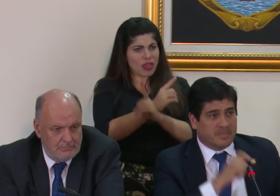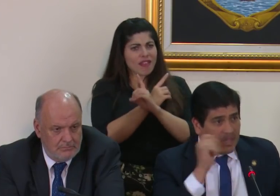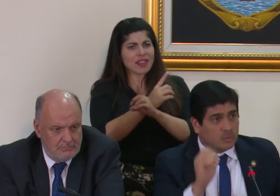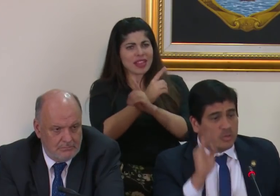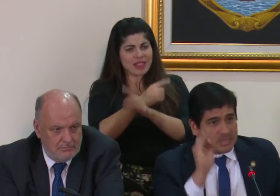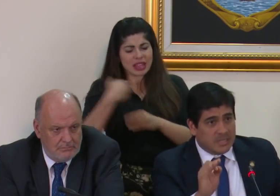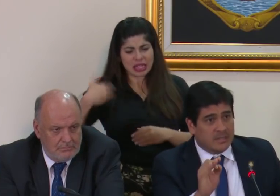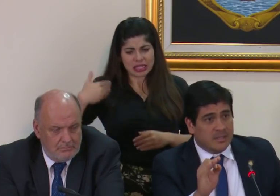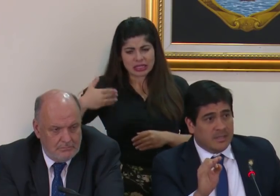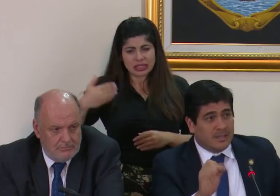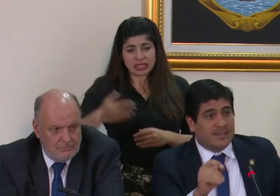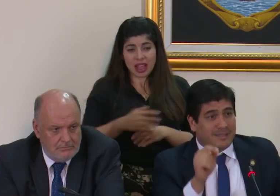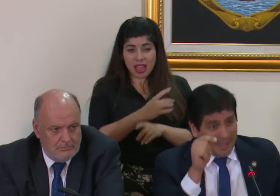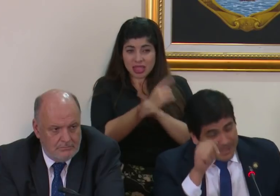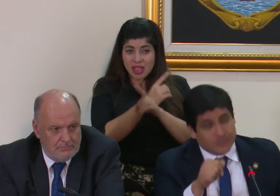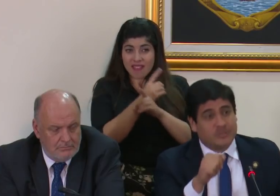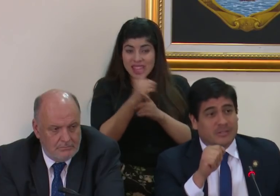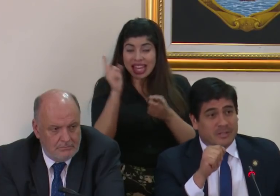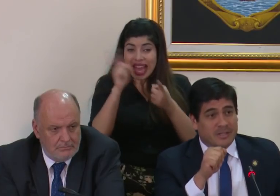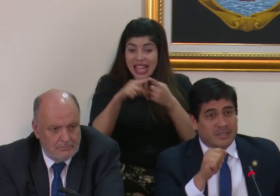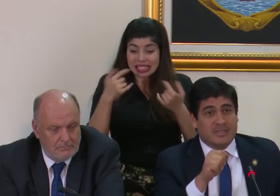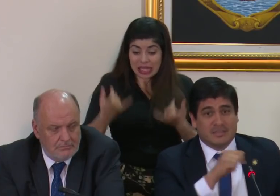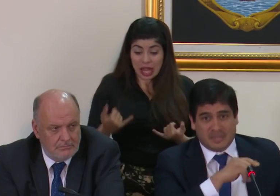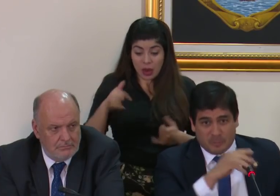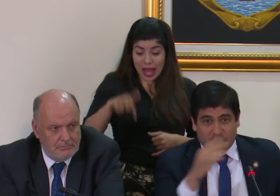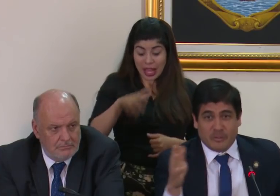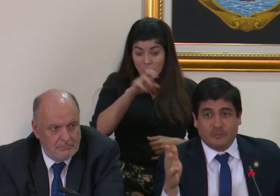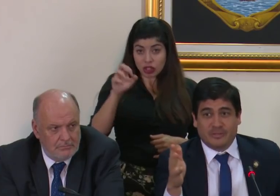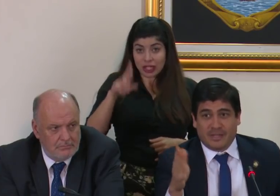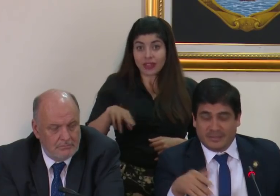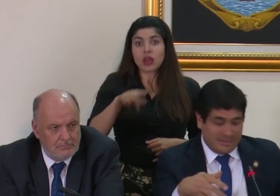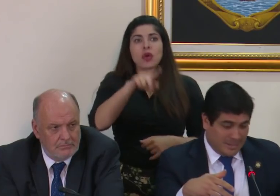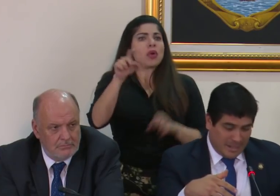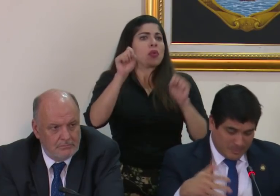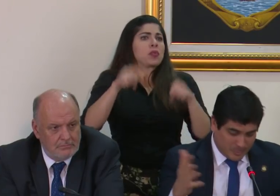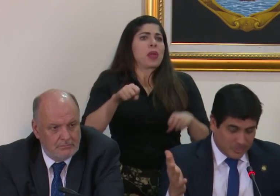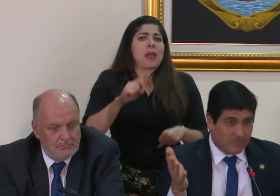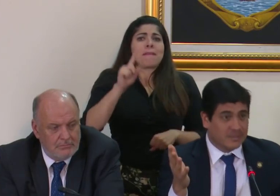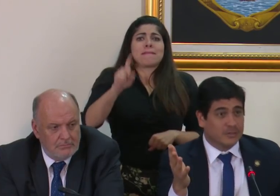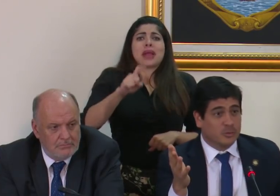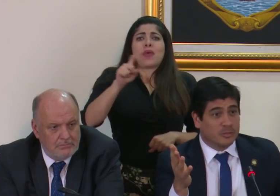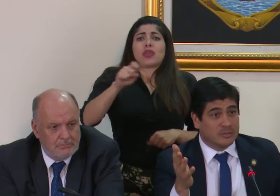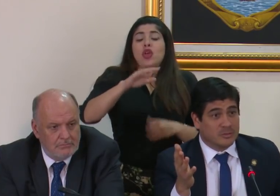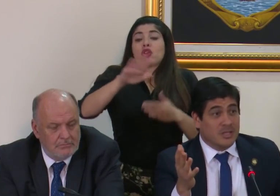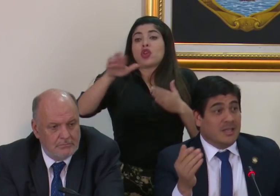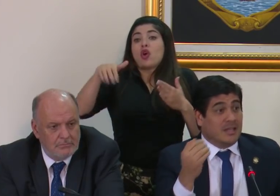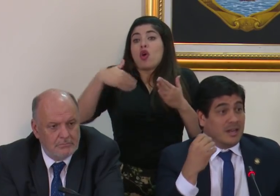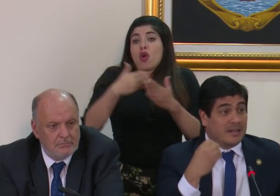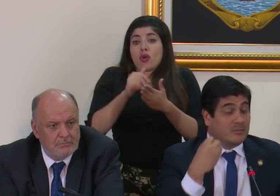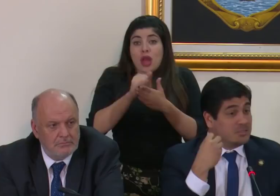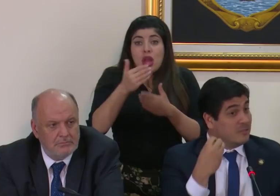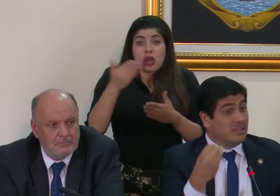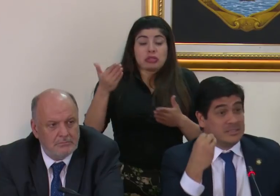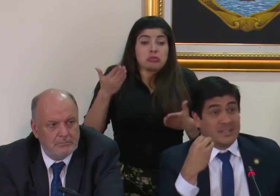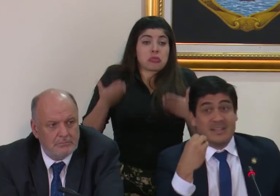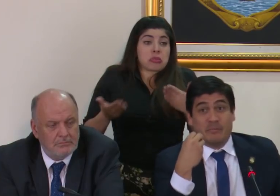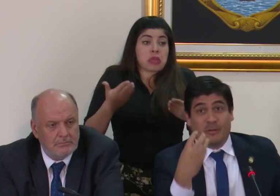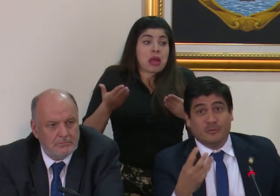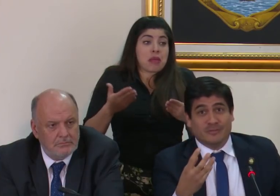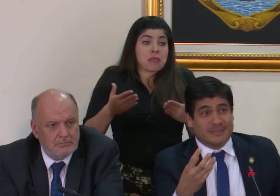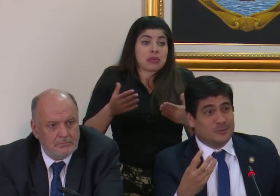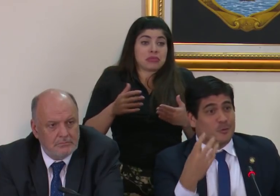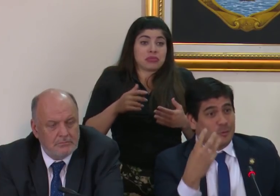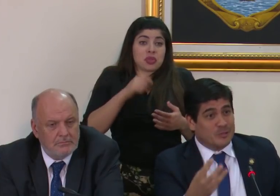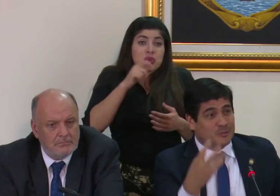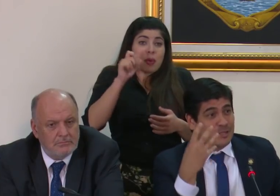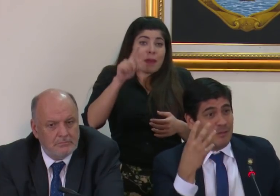tanto así que aquí en Costa Rica se puede preguntar absolutamente todo eso que a larga no se sientan ser ni